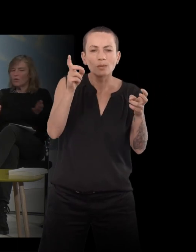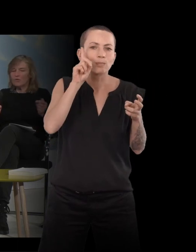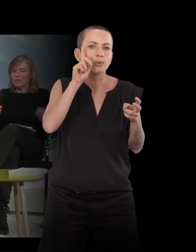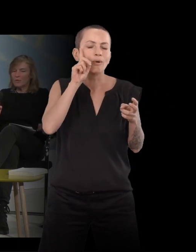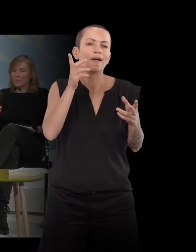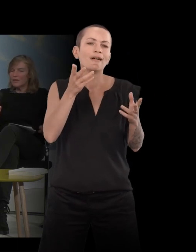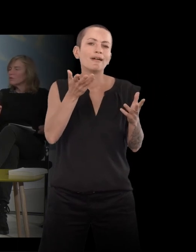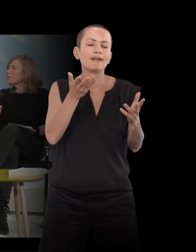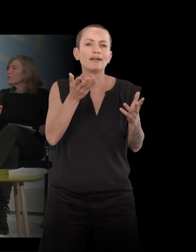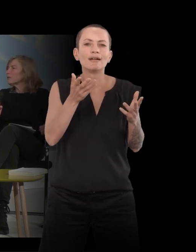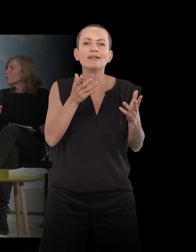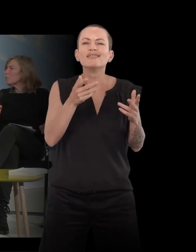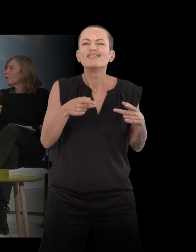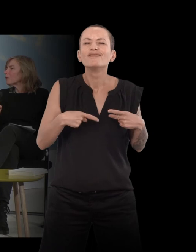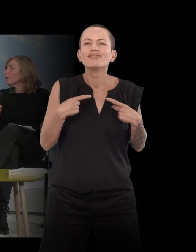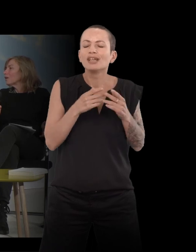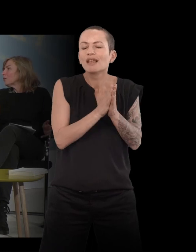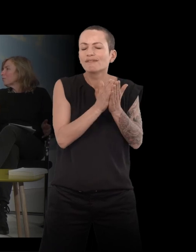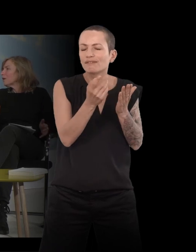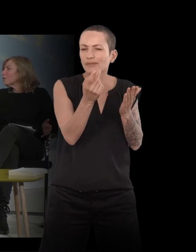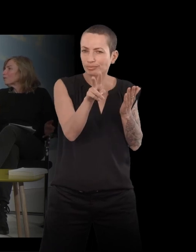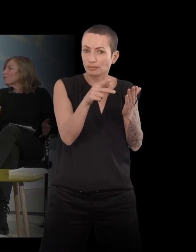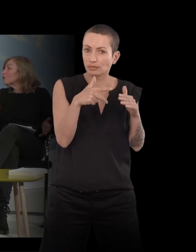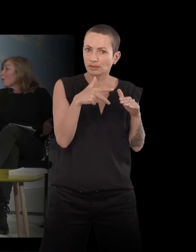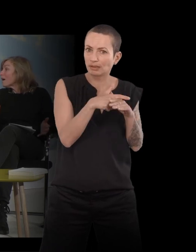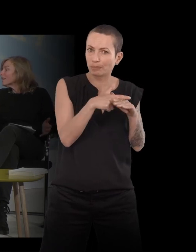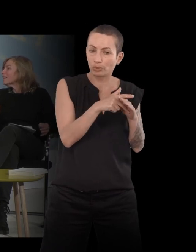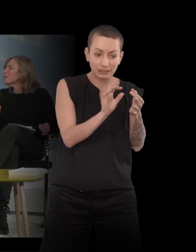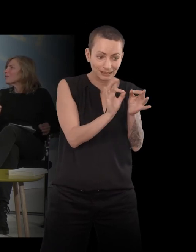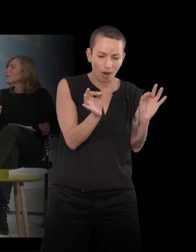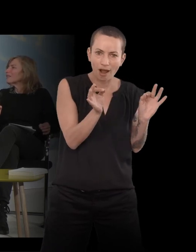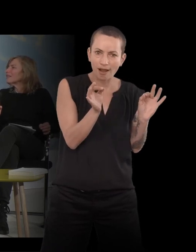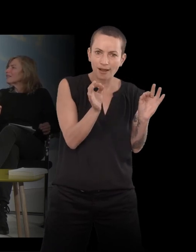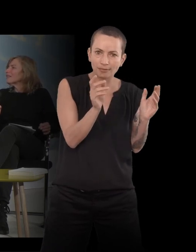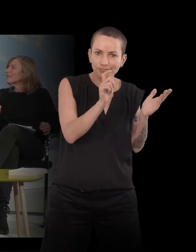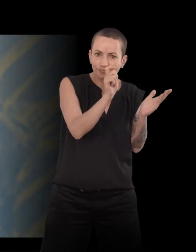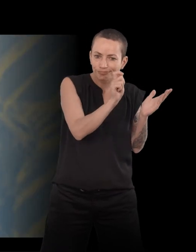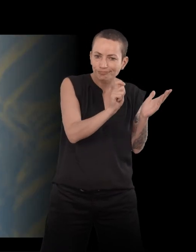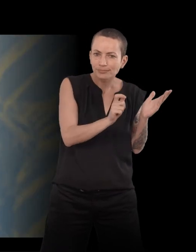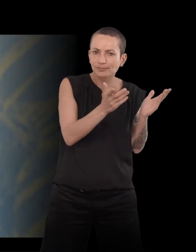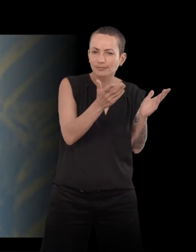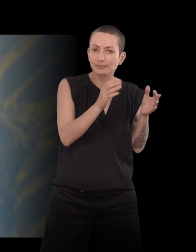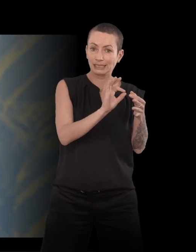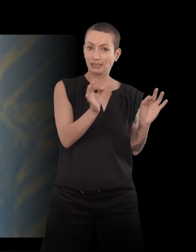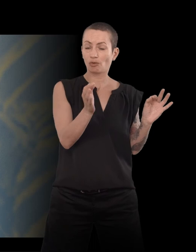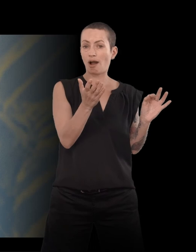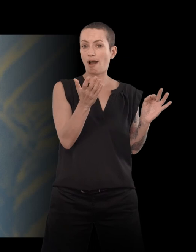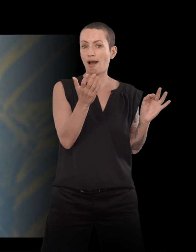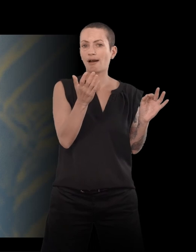commencez, par l l'invi n'est pas sûr, par une histoire qui est l'histoire de ce cordonnier